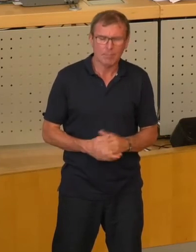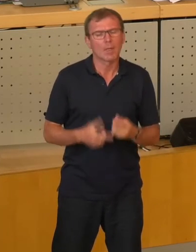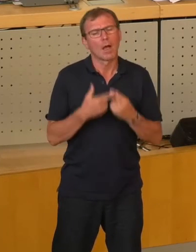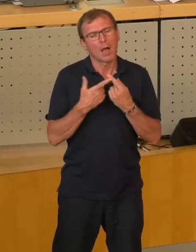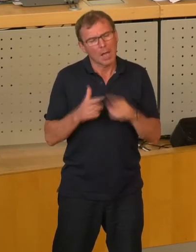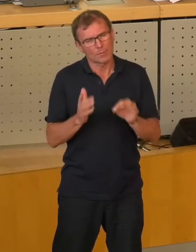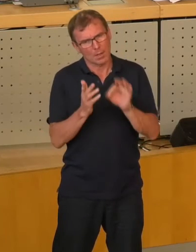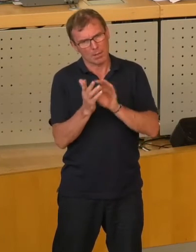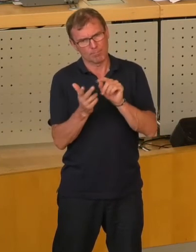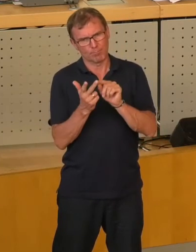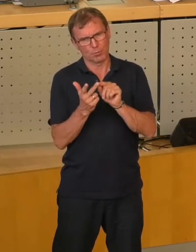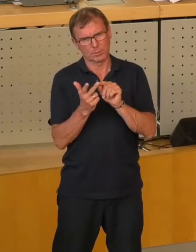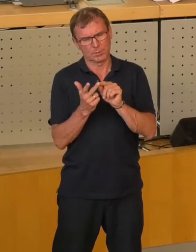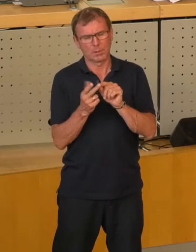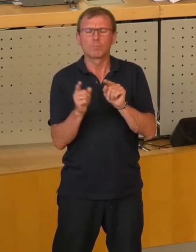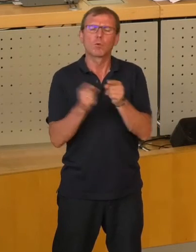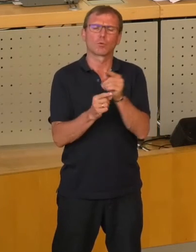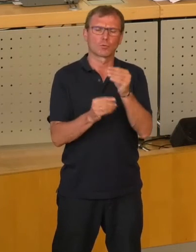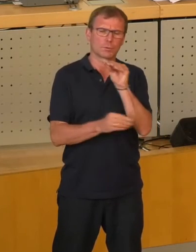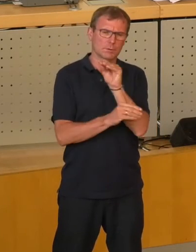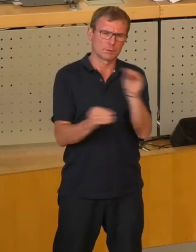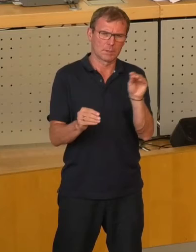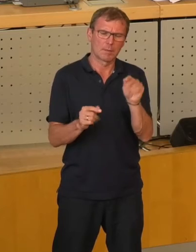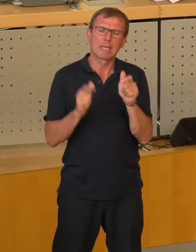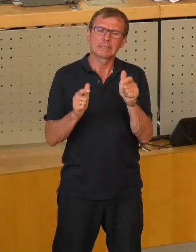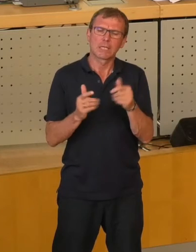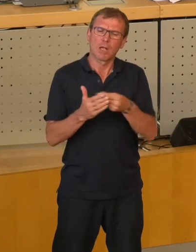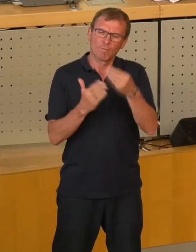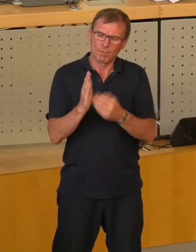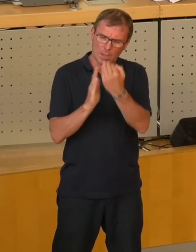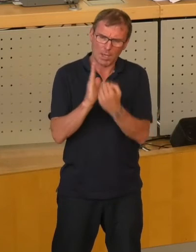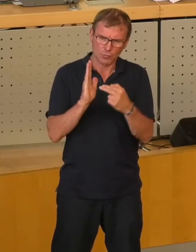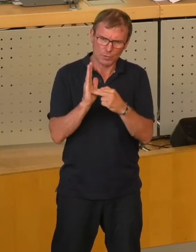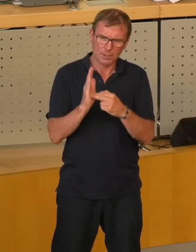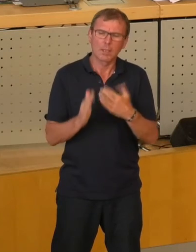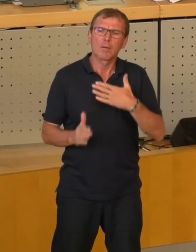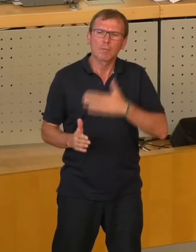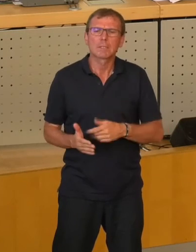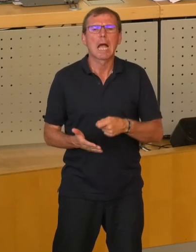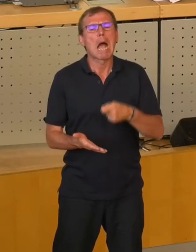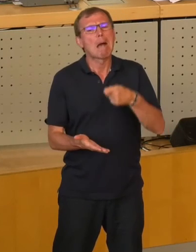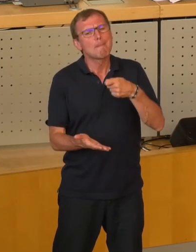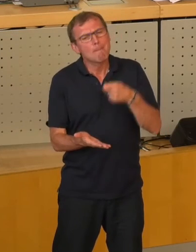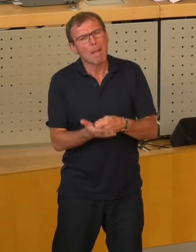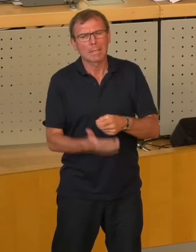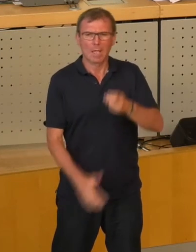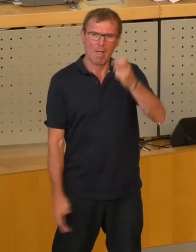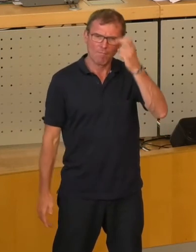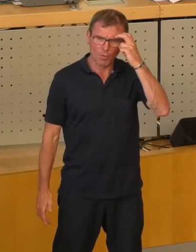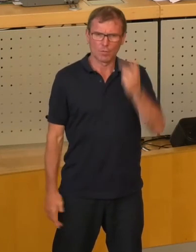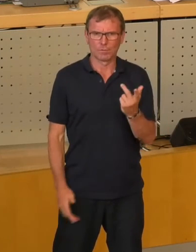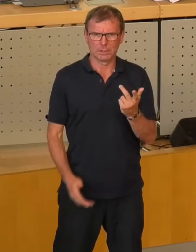anderer Punkt, der zumindest kurz angedeutet wurde, im Gesellschaftszweck steht auch drin, wir wollen preiswürdige Strompreise. Die sollen